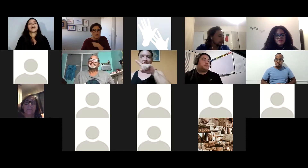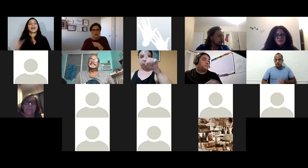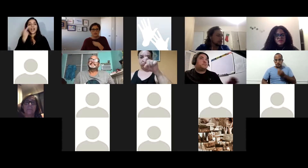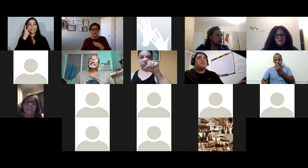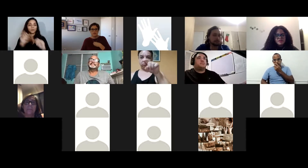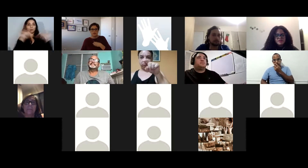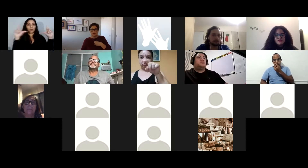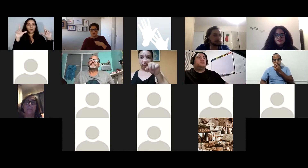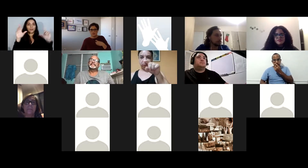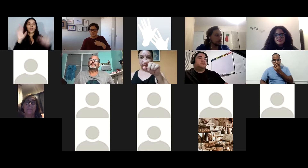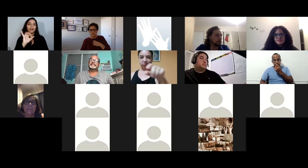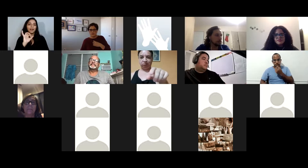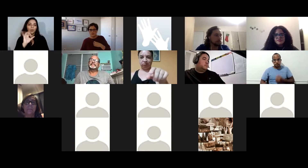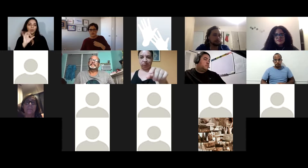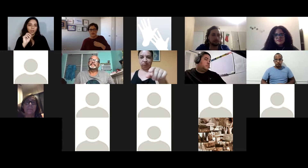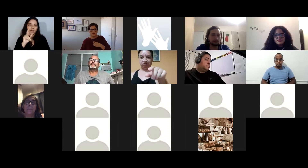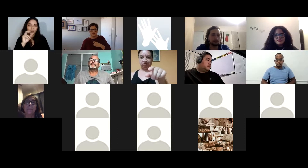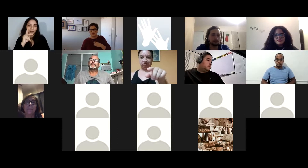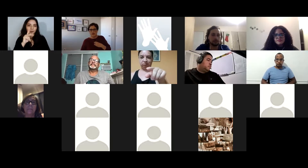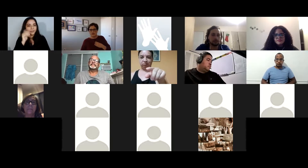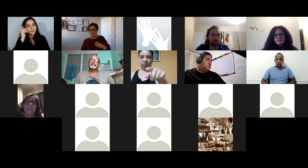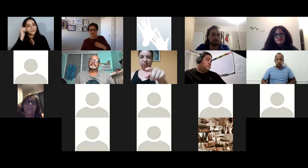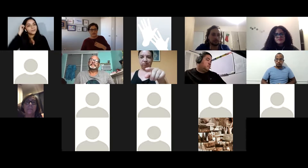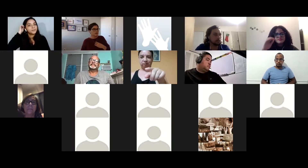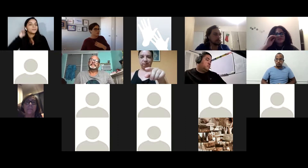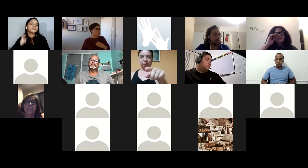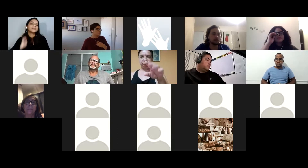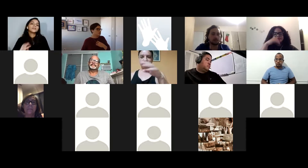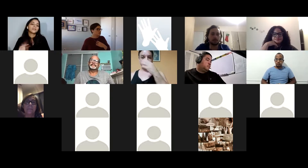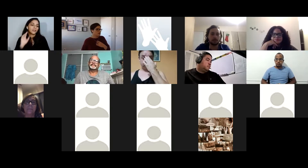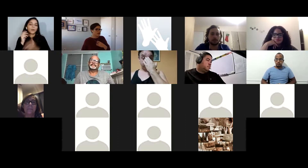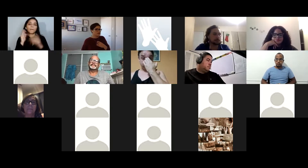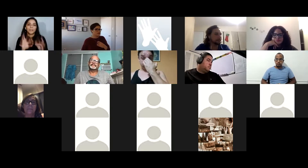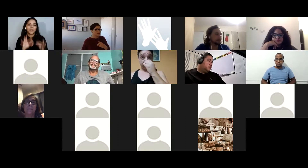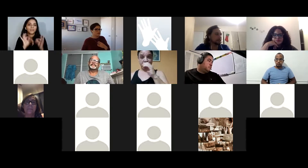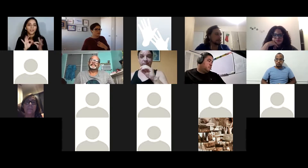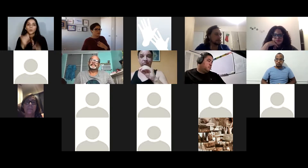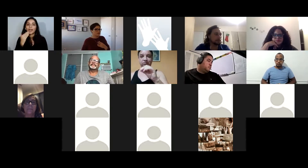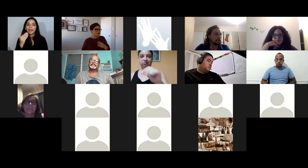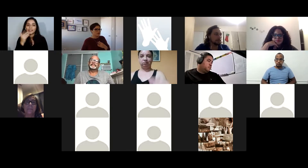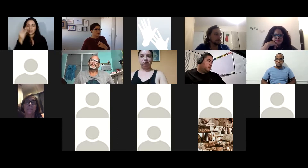ok muy bien ahora así ok chévere gracias